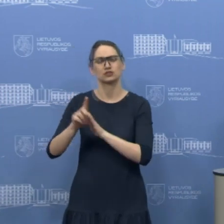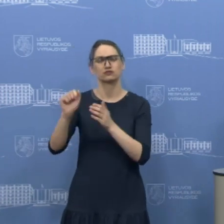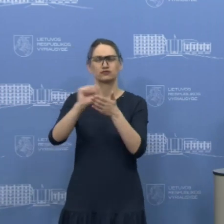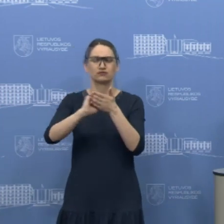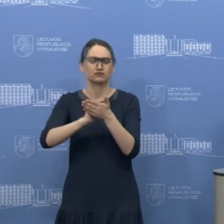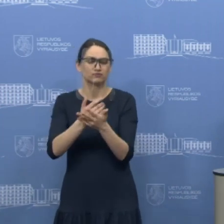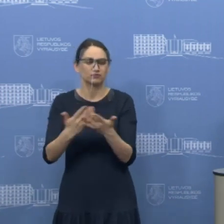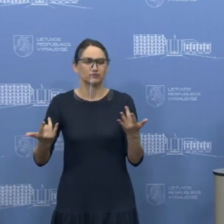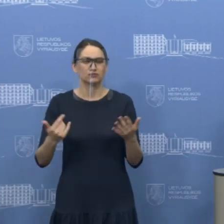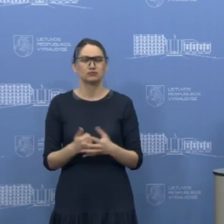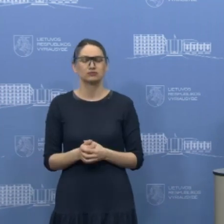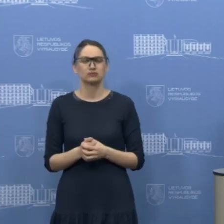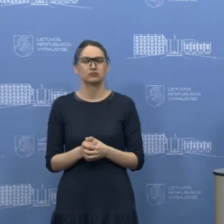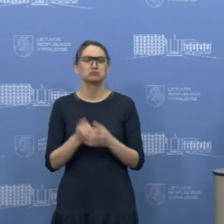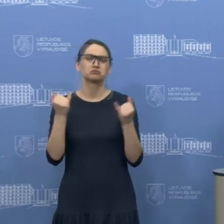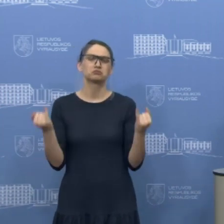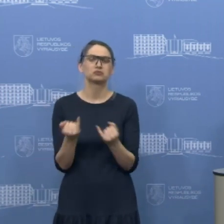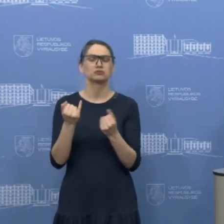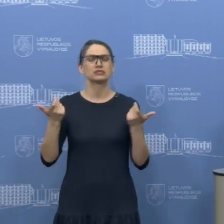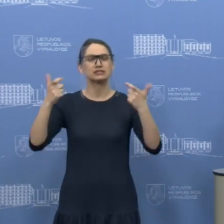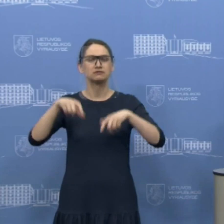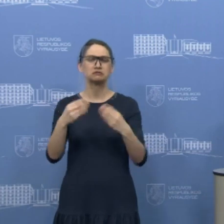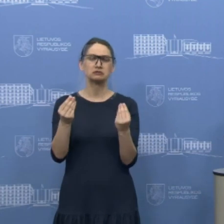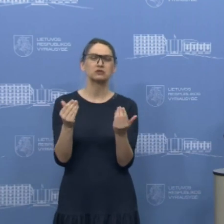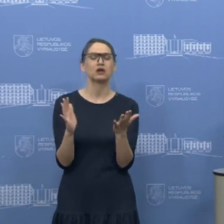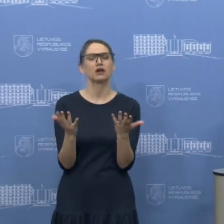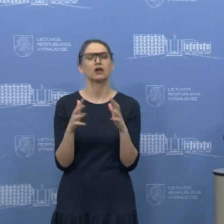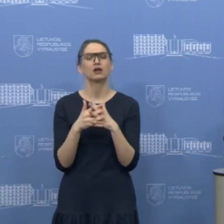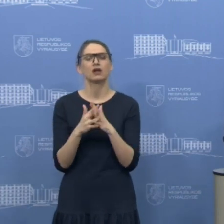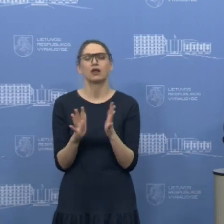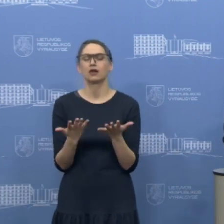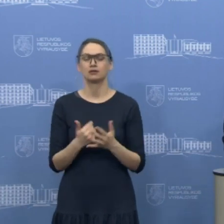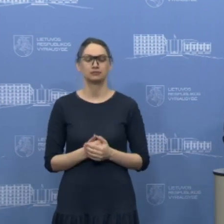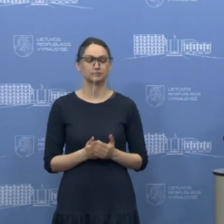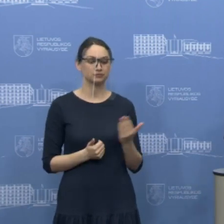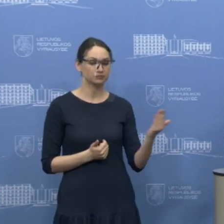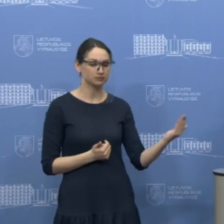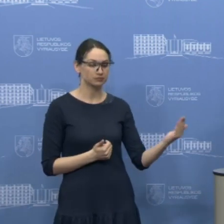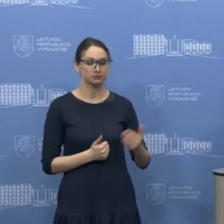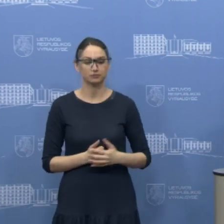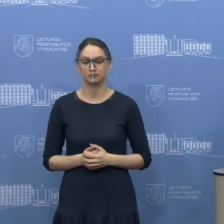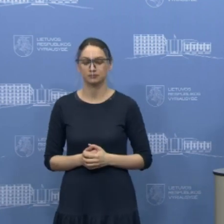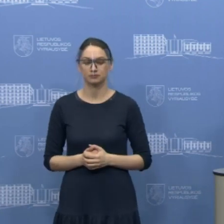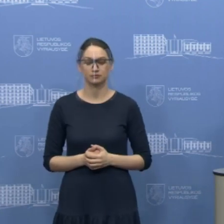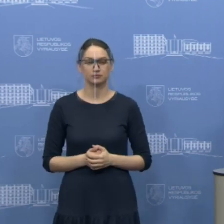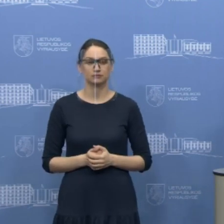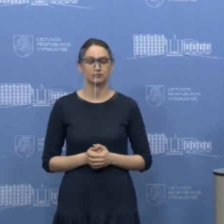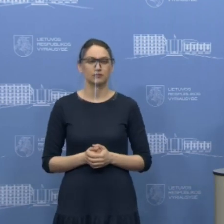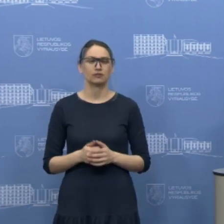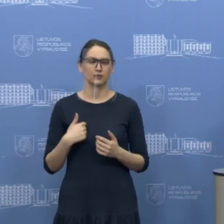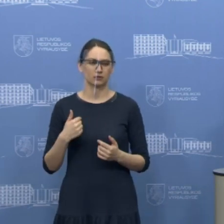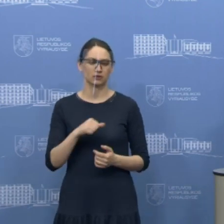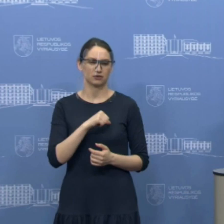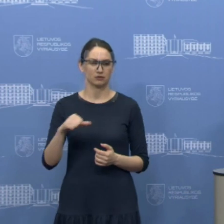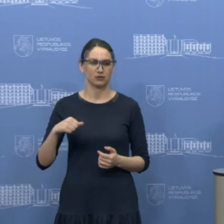kažką padaryti. Tai kaip pat būtent finansinė prasme jums sekasi? Mes pilnai suprantame, kad šiuo